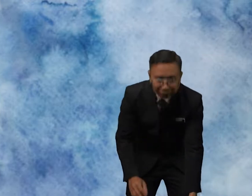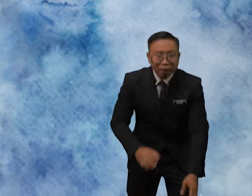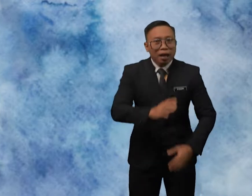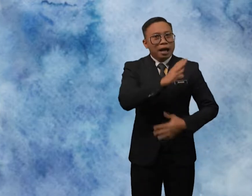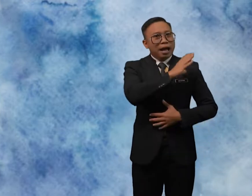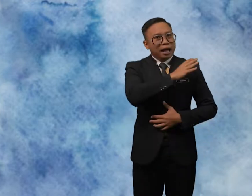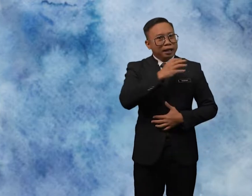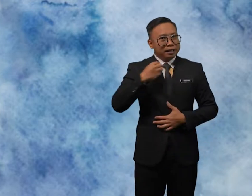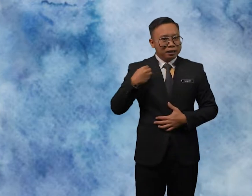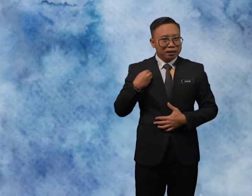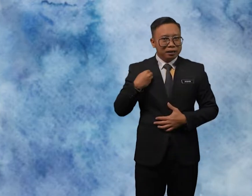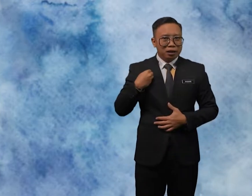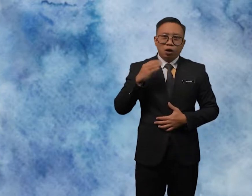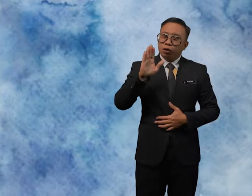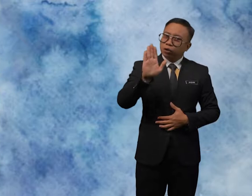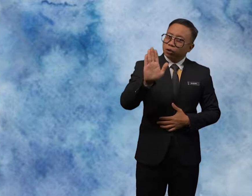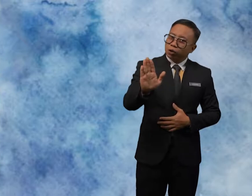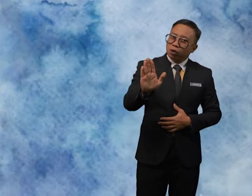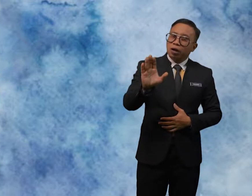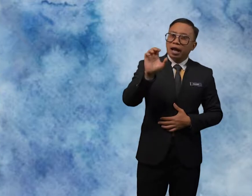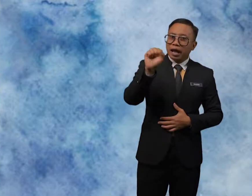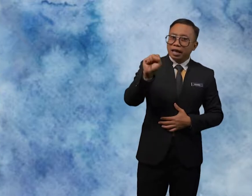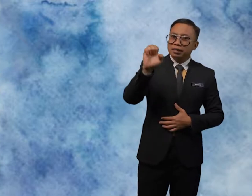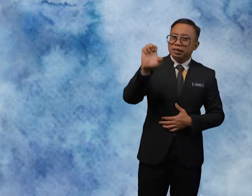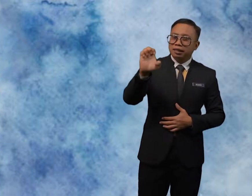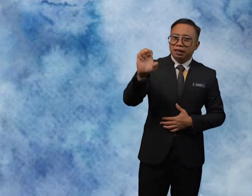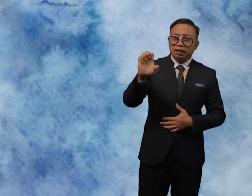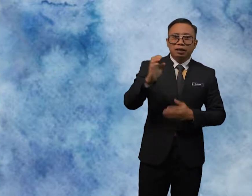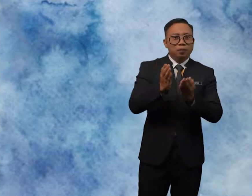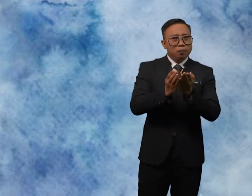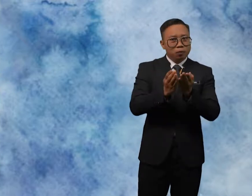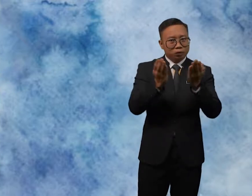and your SEE book.